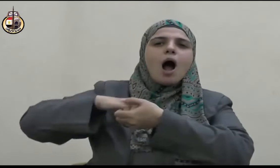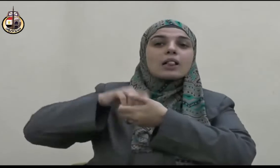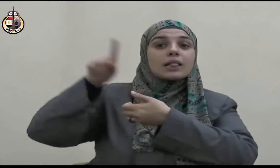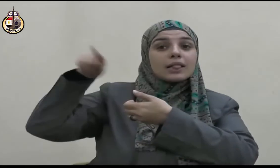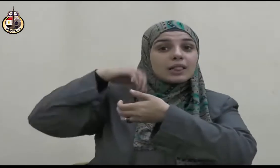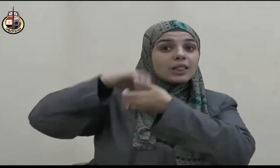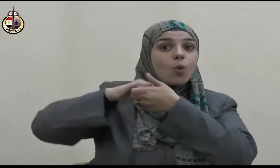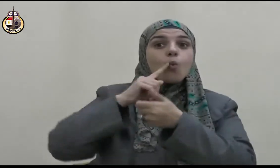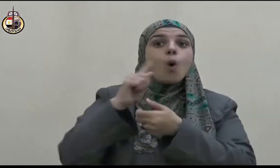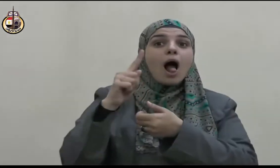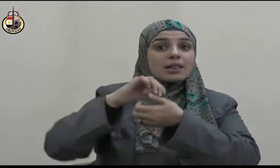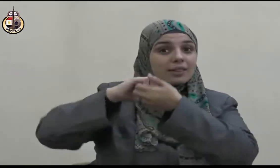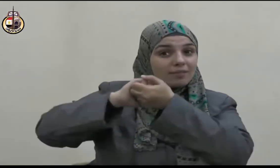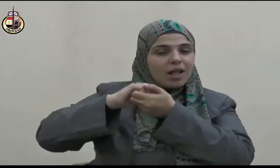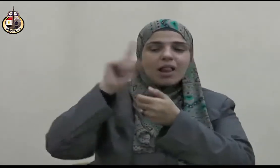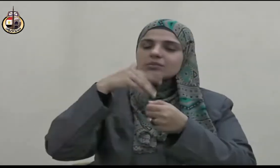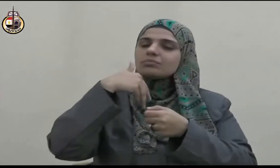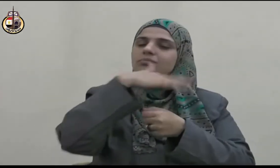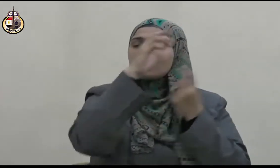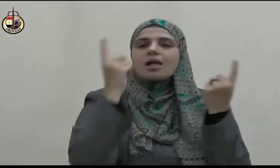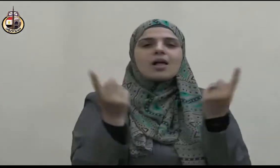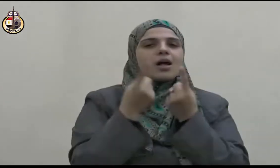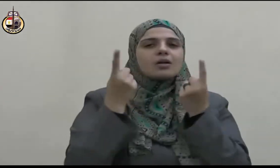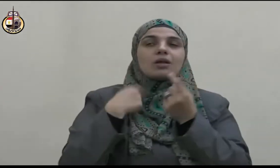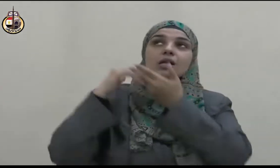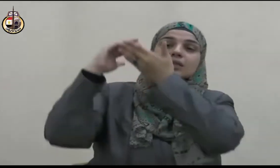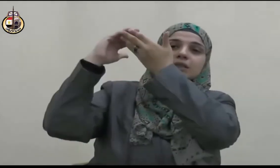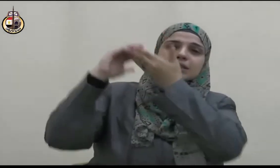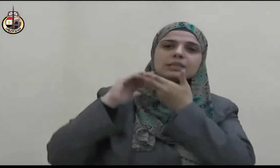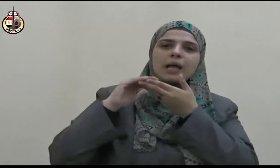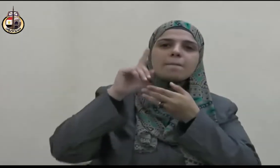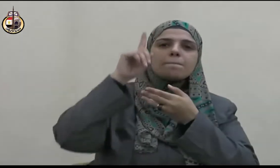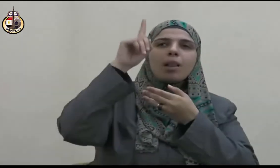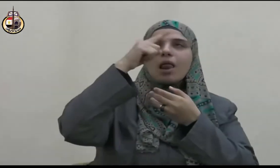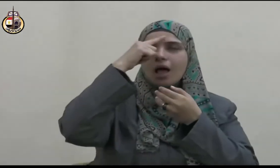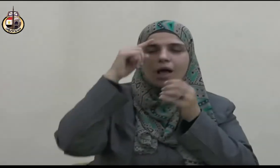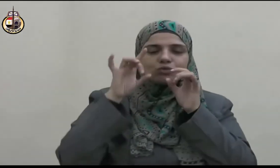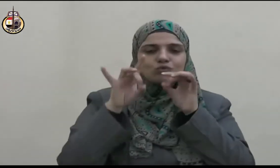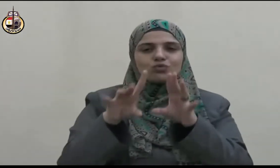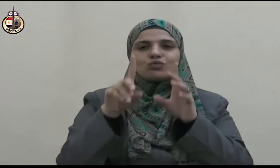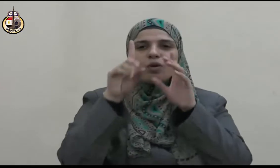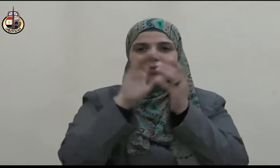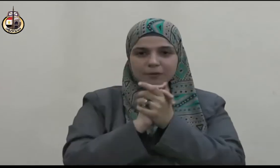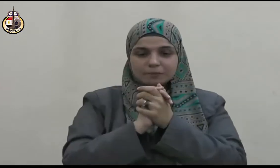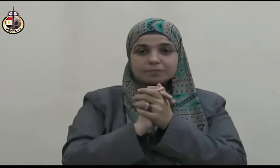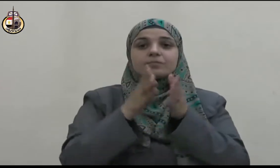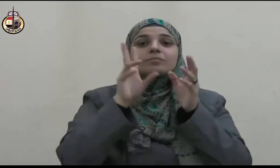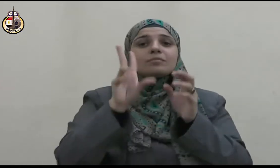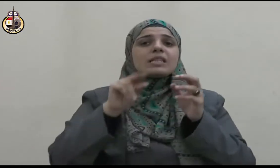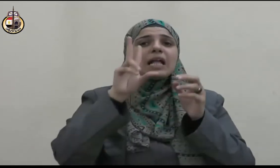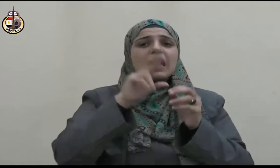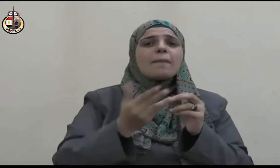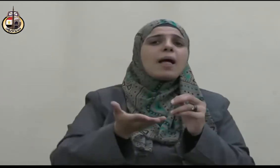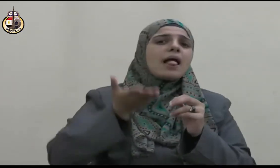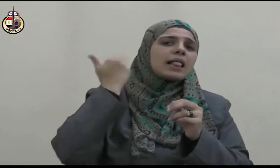ومن آياته أن خلق لكم من أنفسكم أزواجا لتسكنوا إليها وجعل